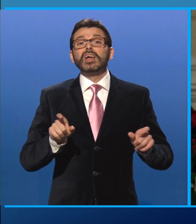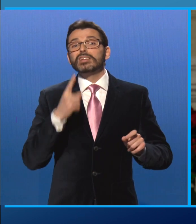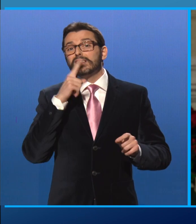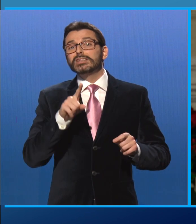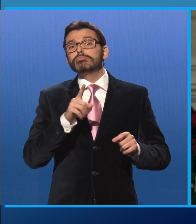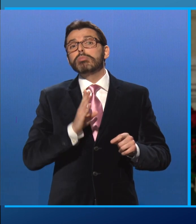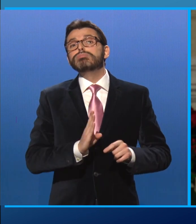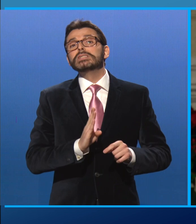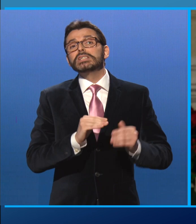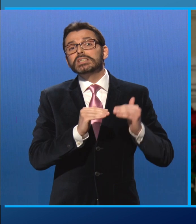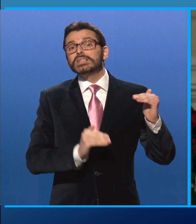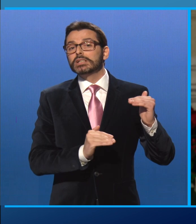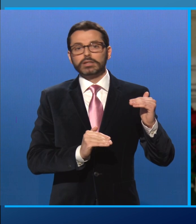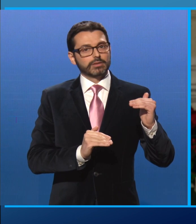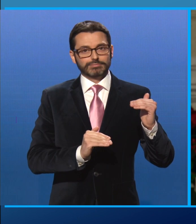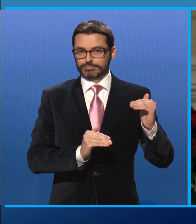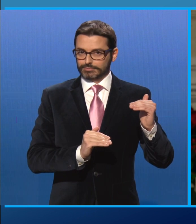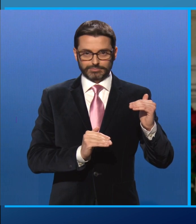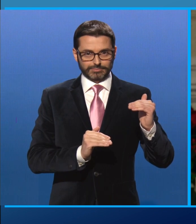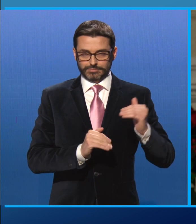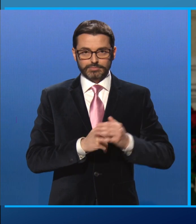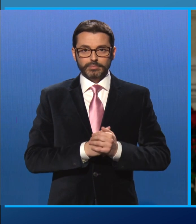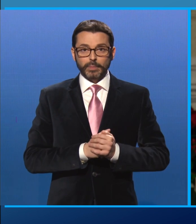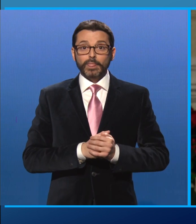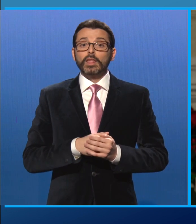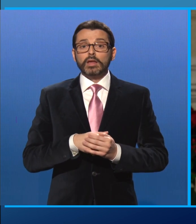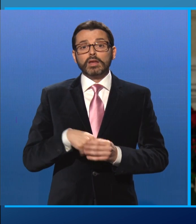Sarebbe un grave errore sottovalutare le ansie diffuse nella società.